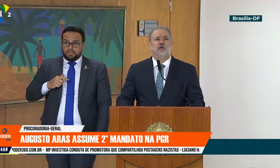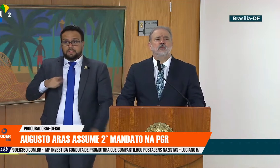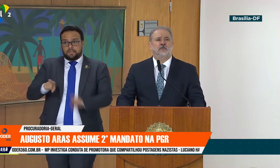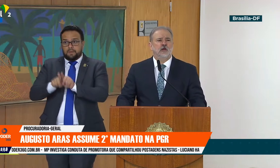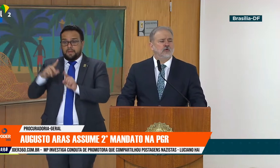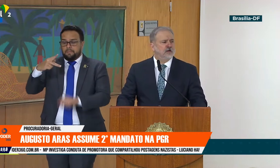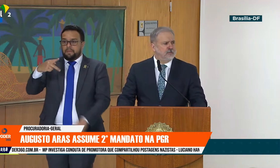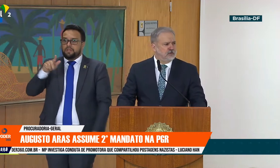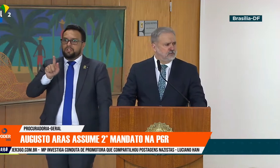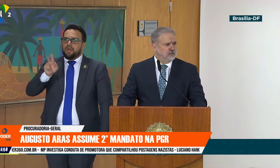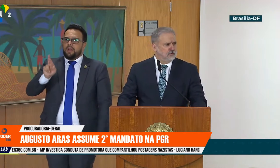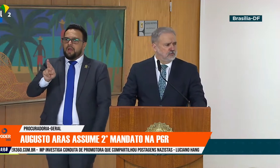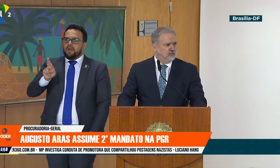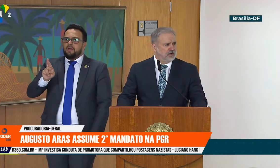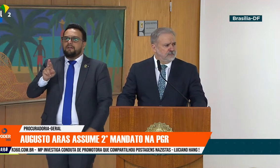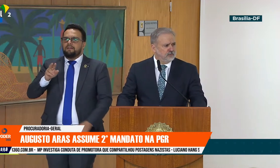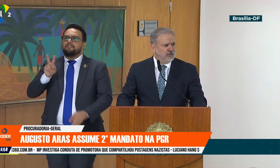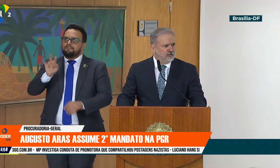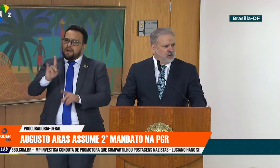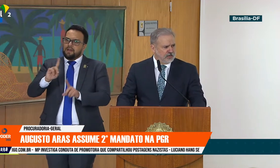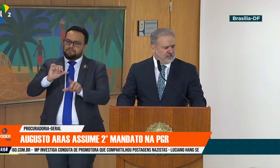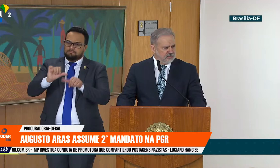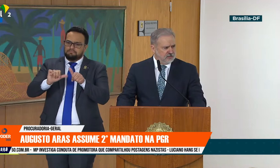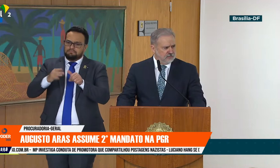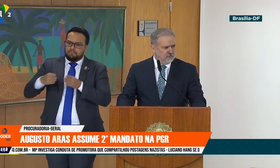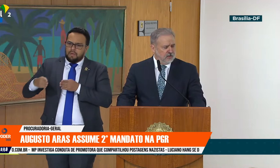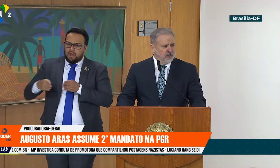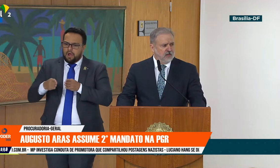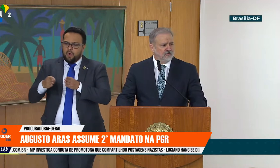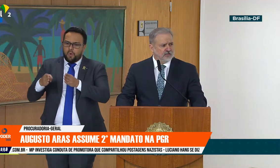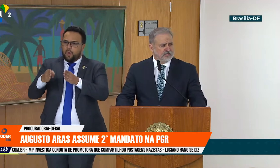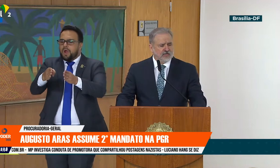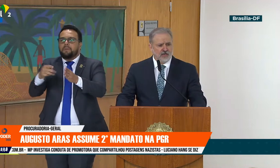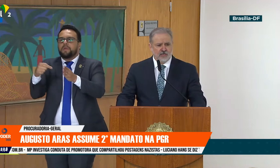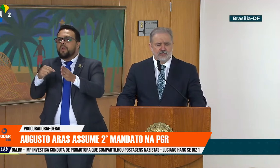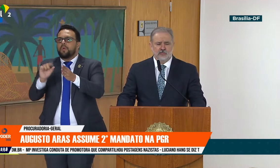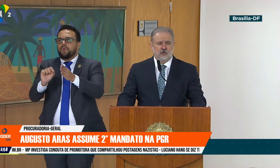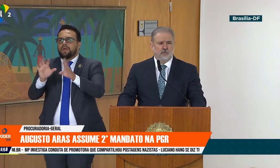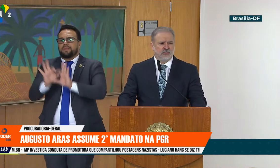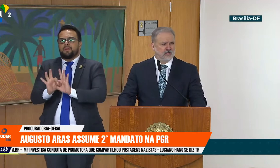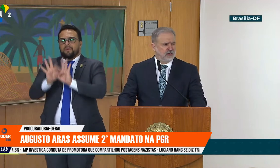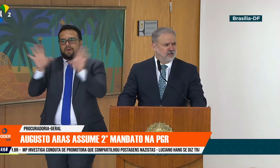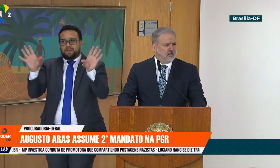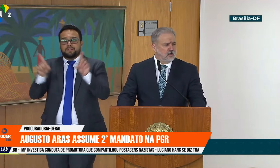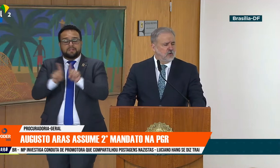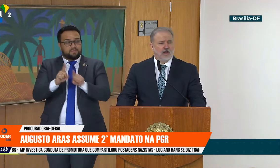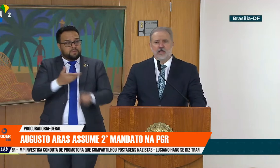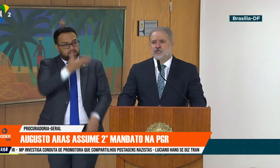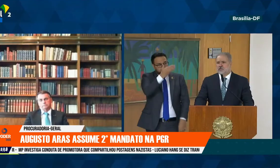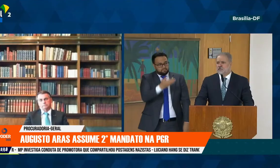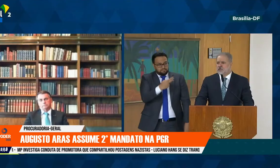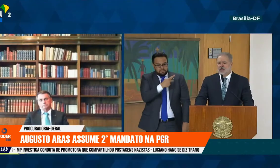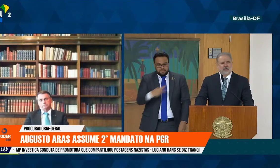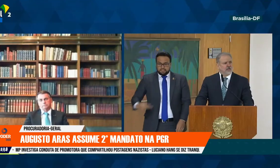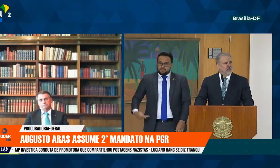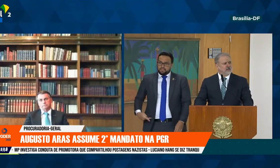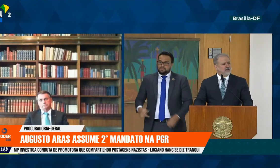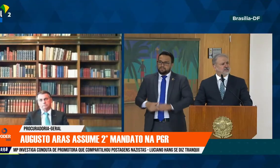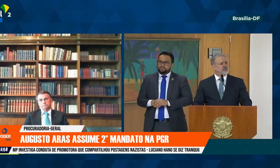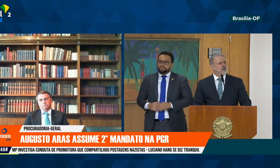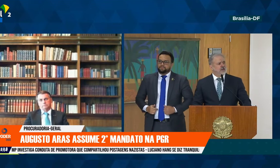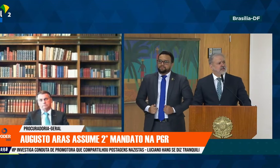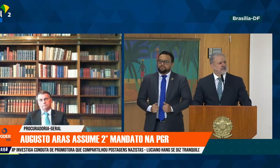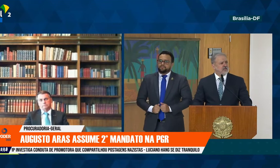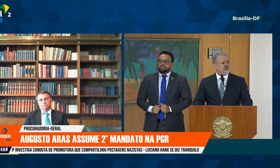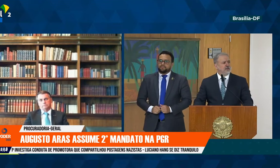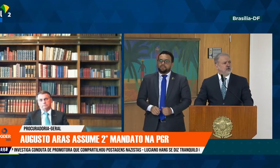vai buscando encontrar o caminho, o caminho da democracia. E V. Exª, senhor presidente, com a legitimidade de